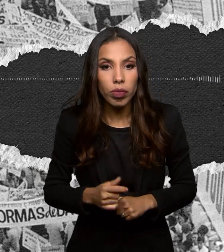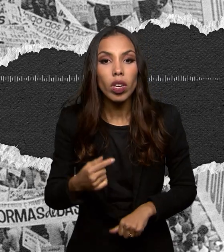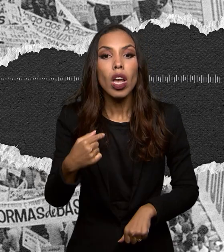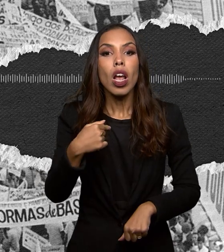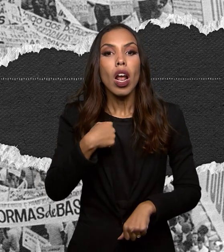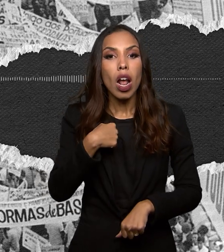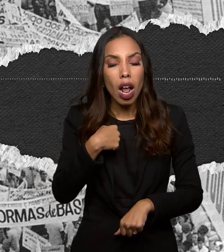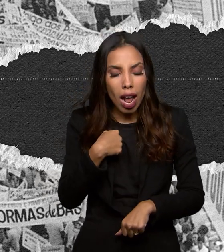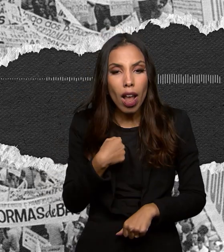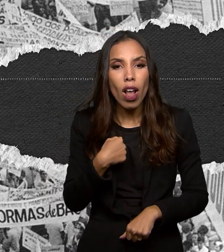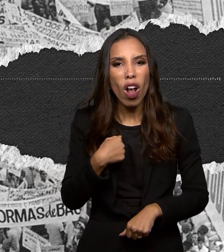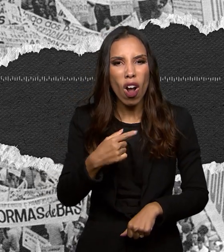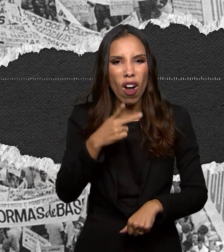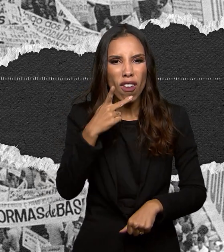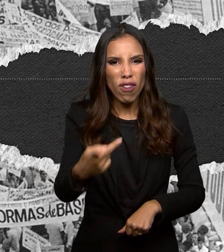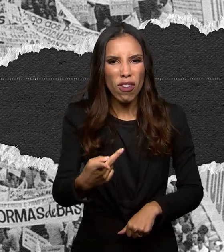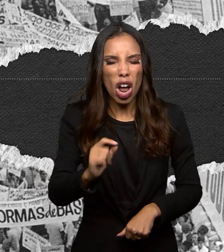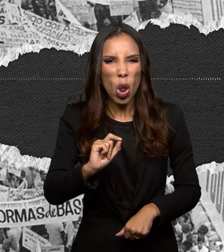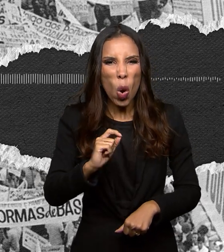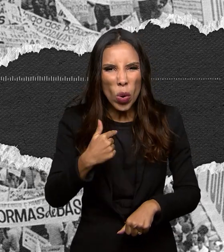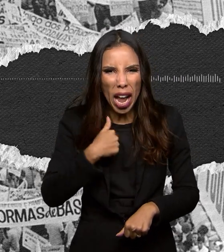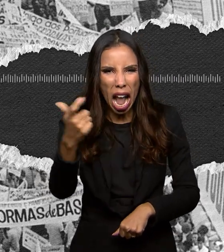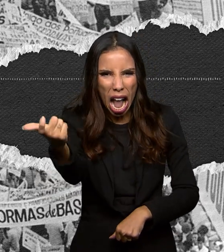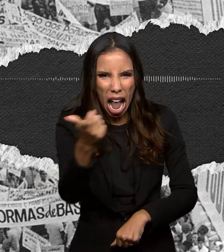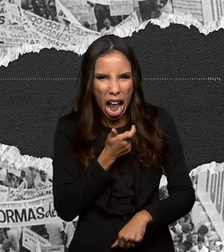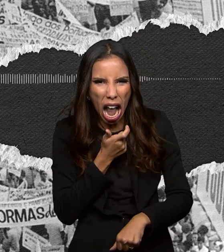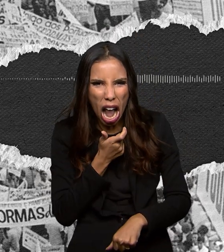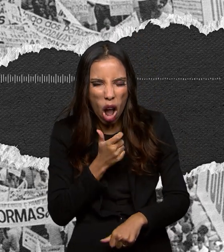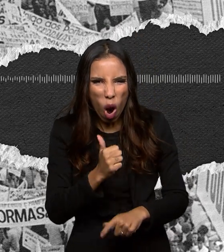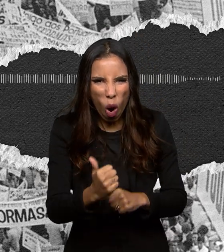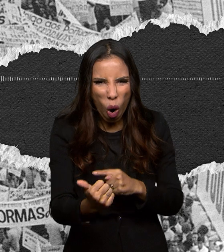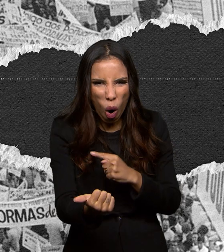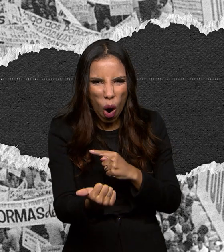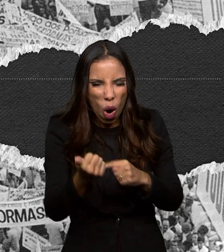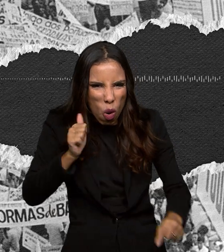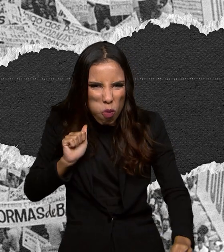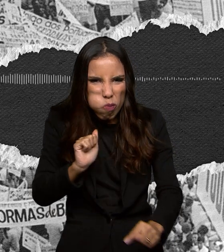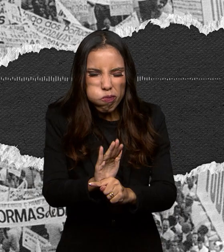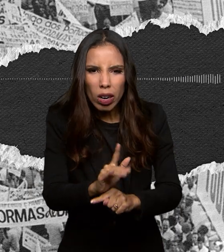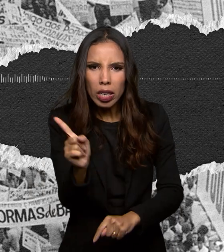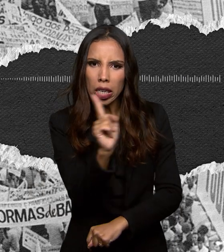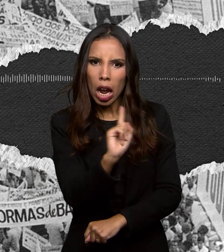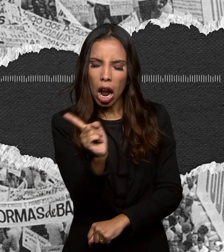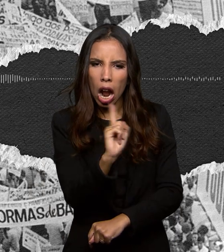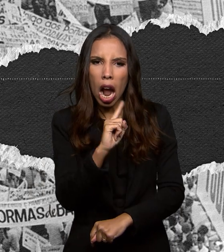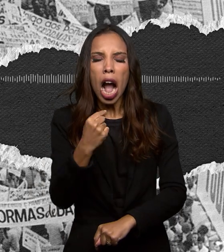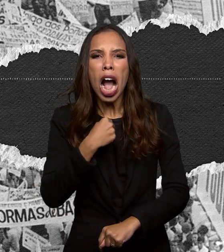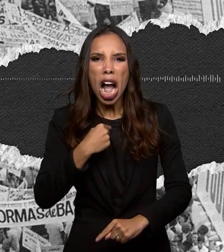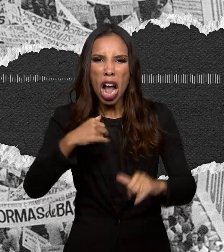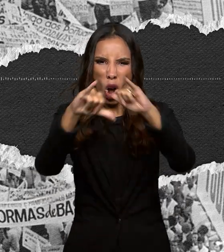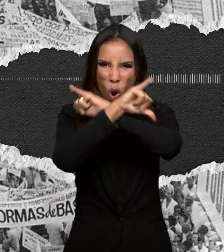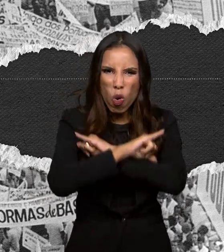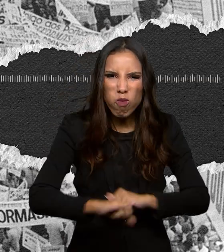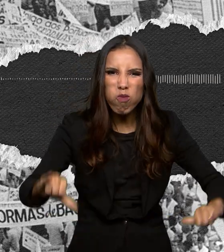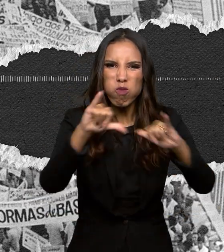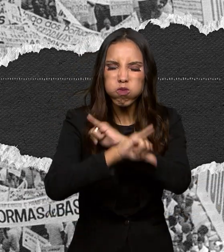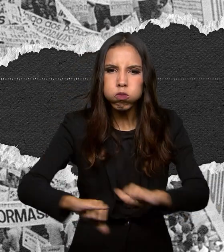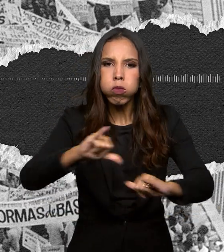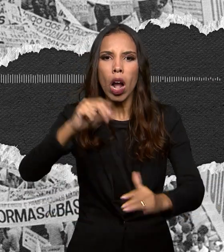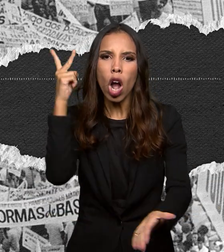chamado de subversivo pelo fato de proclamar e tenho proclamado e continuarei proclamando em todos